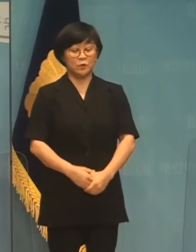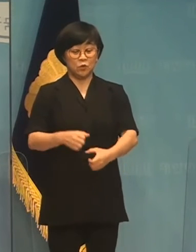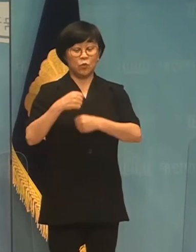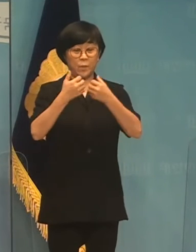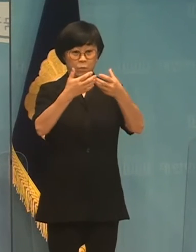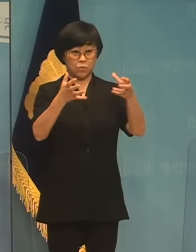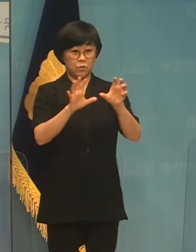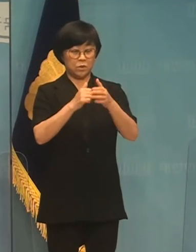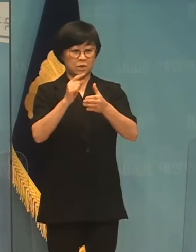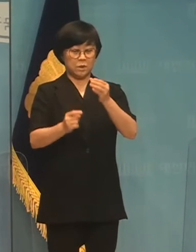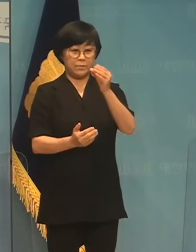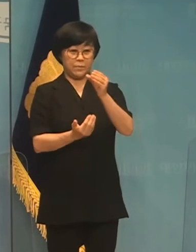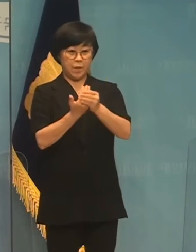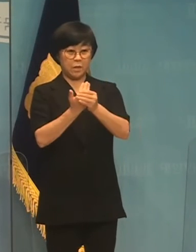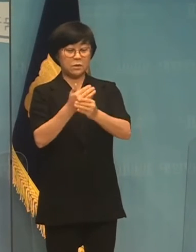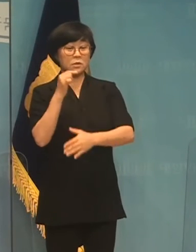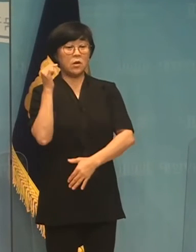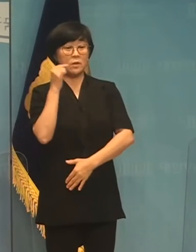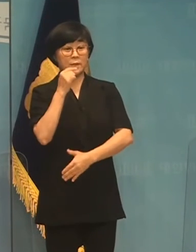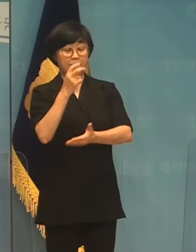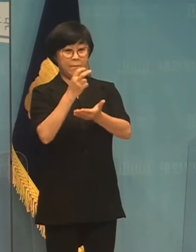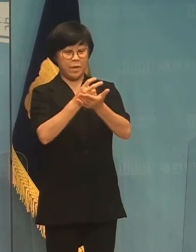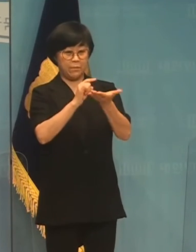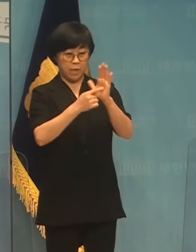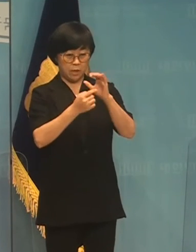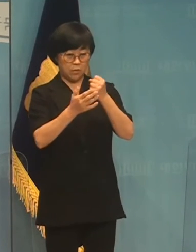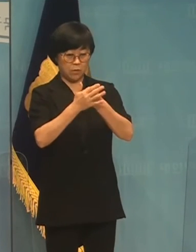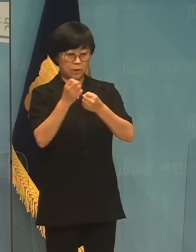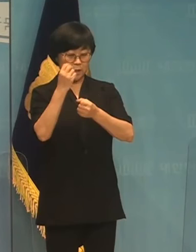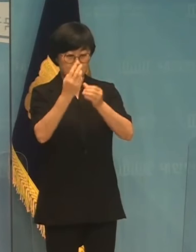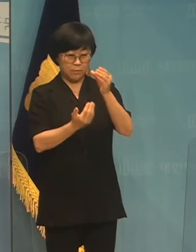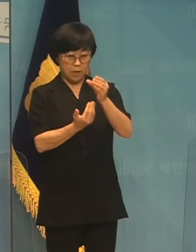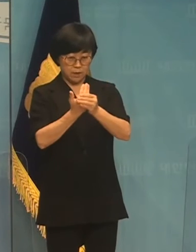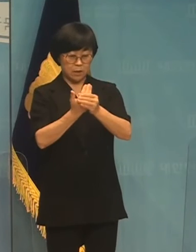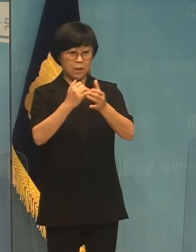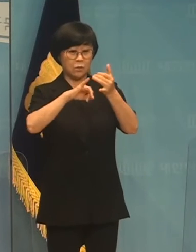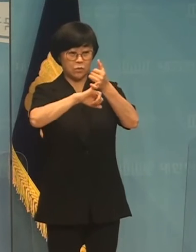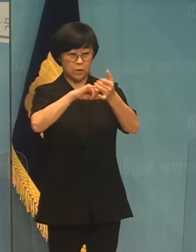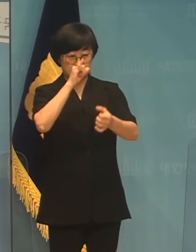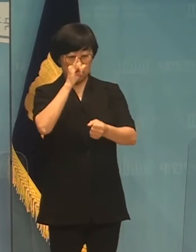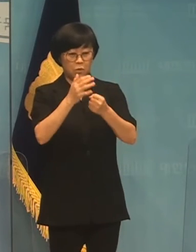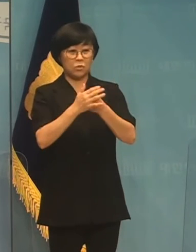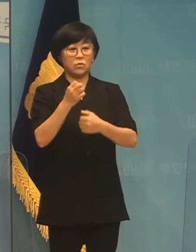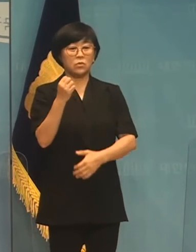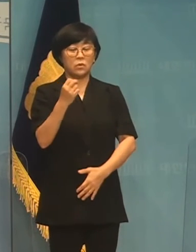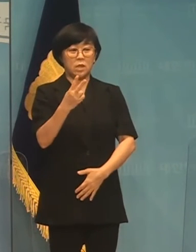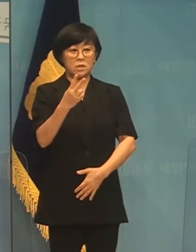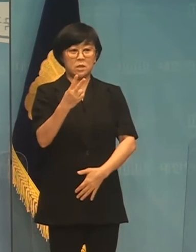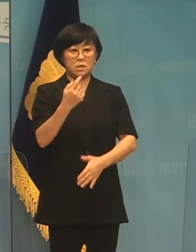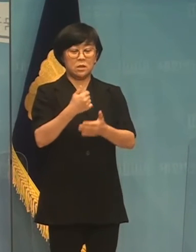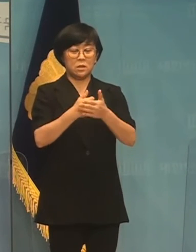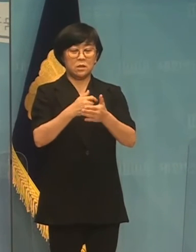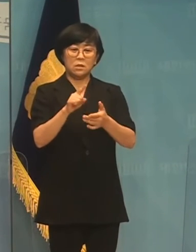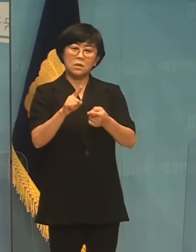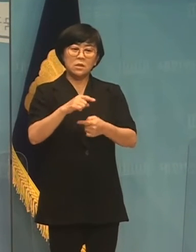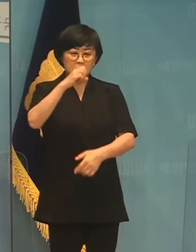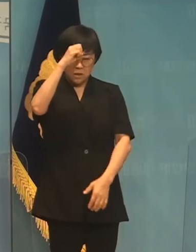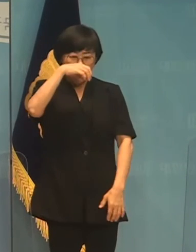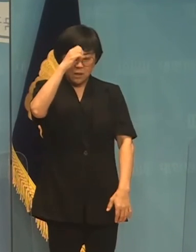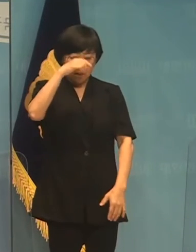국방부는 사문때마다 철저한 규명과 개발 경기를 약속했지만 또다시 빈말에